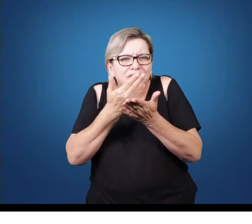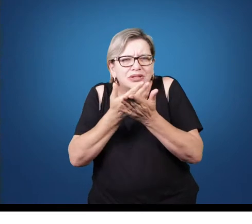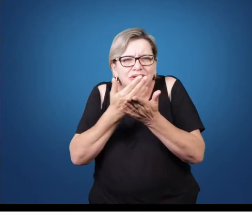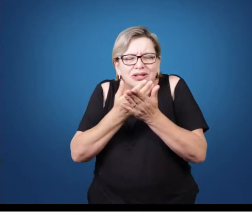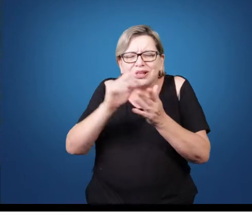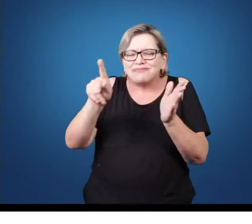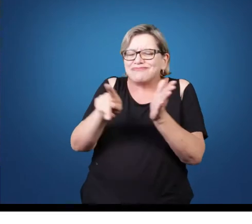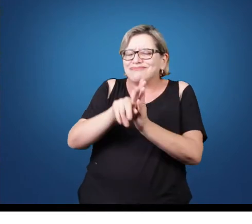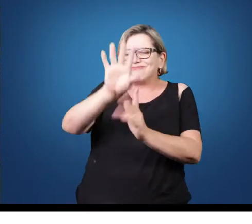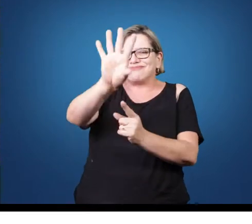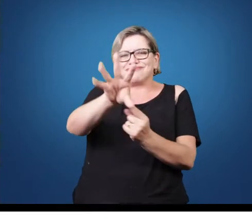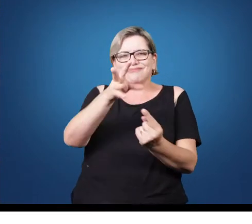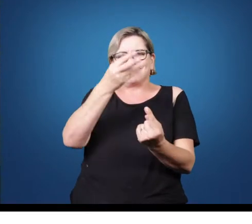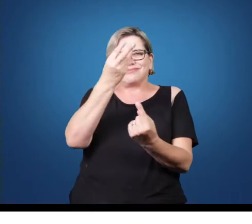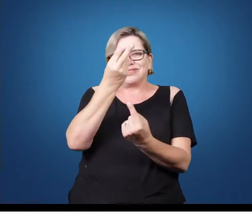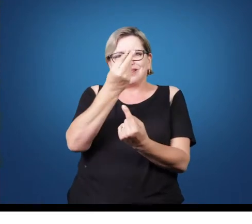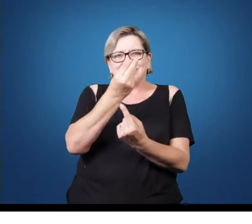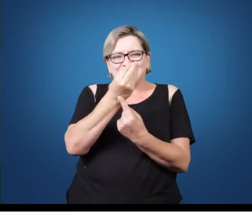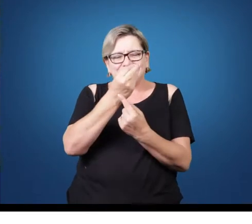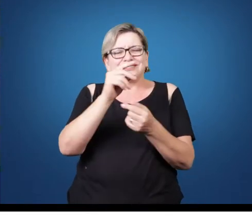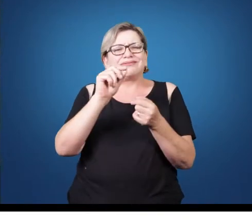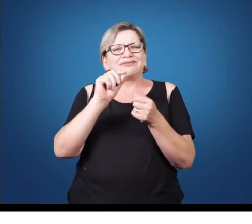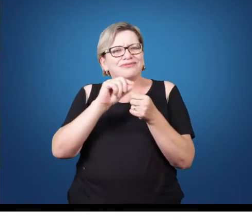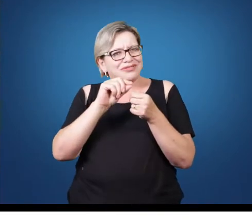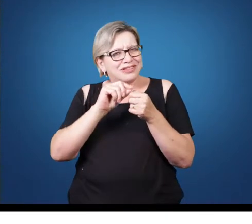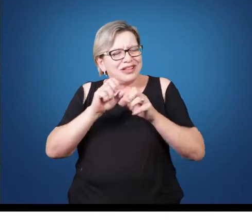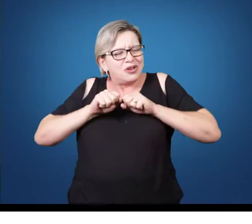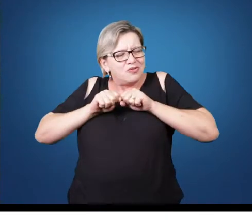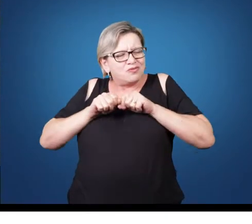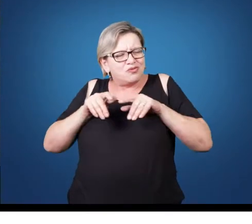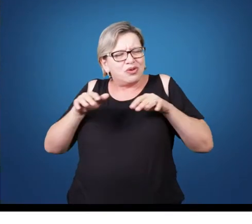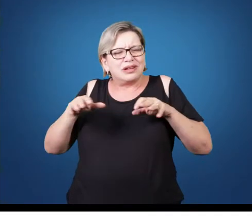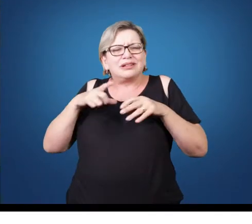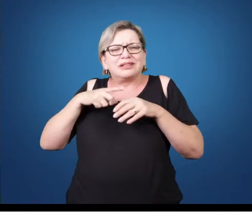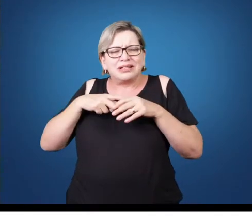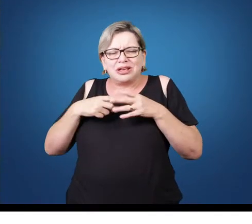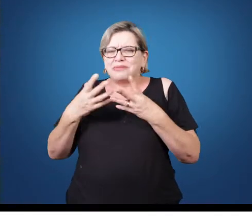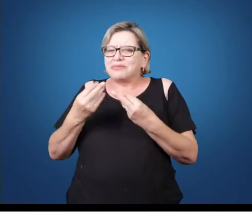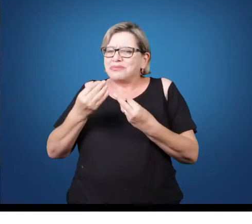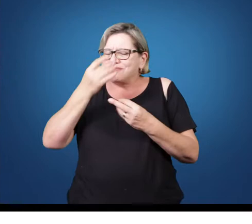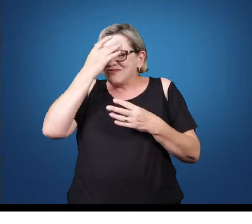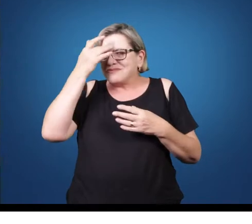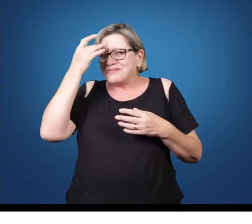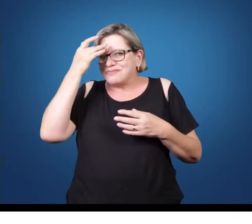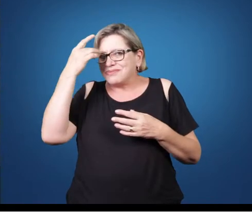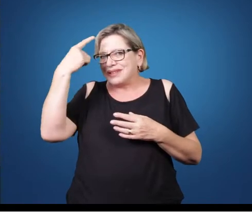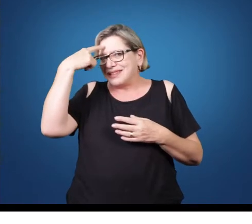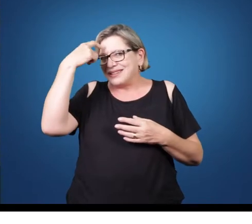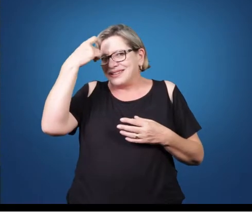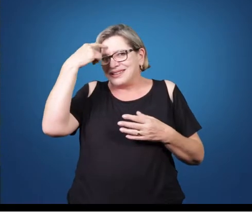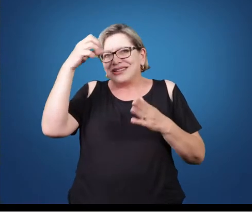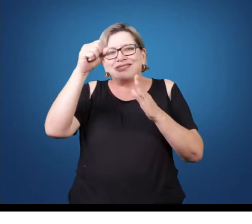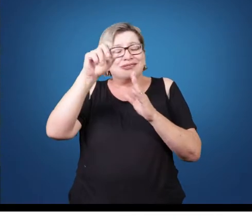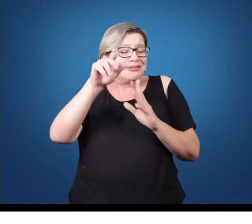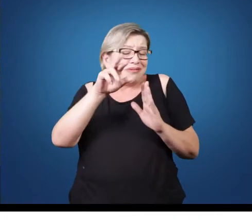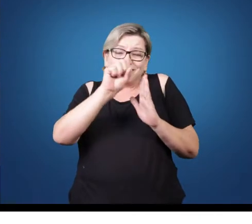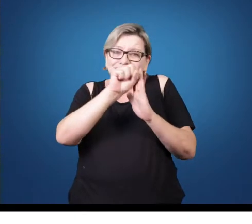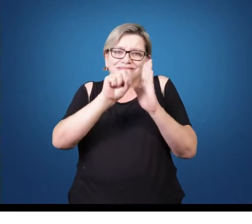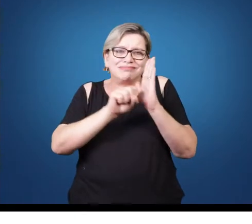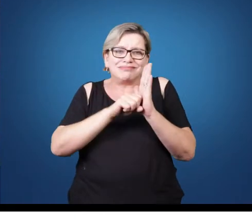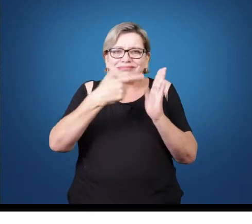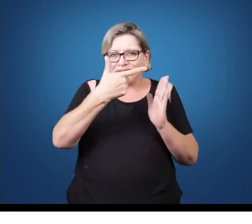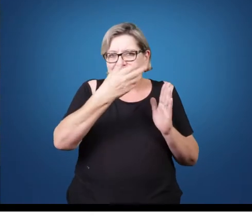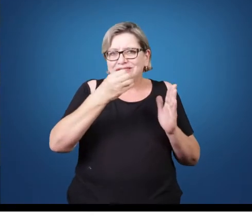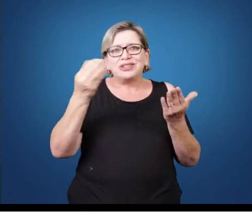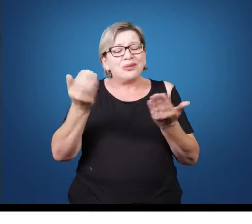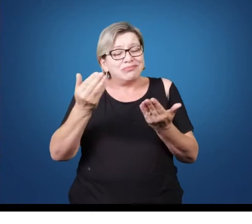estudada, artística, e que é extremamente produzida, extremamente difundida, tem um grupo enorme de pessoas fazendo, assim como no século XX também teve, e